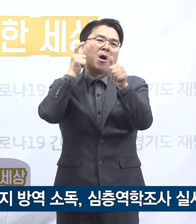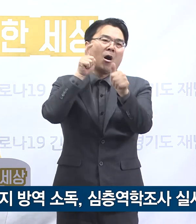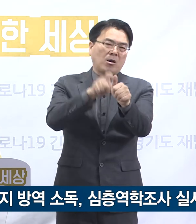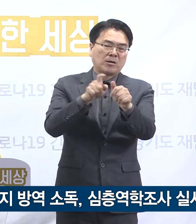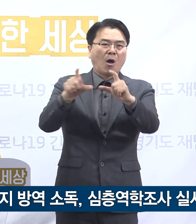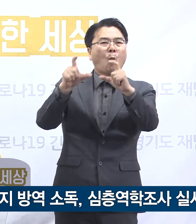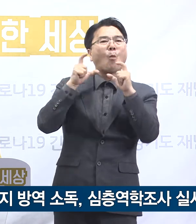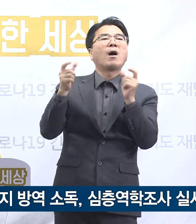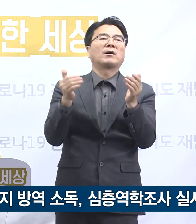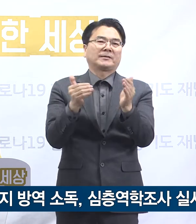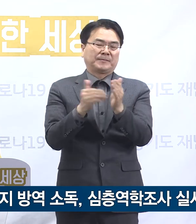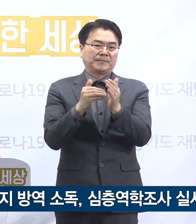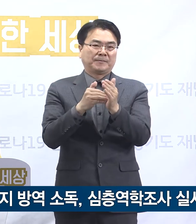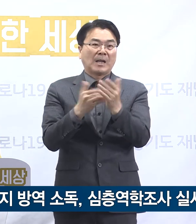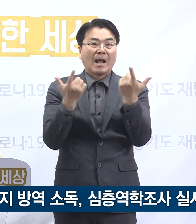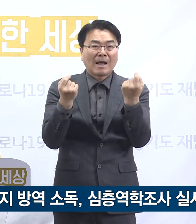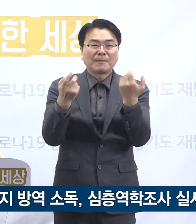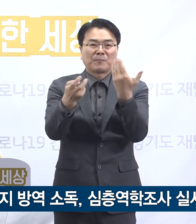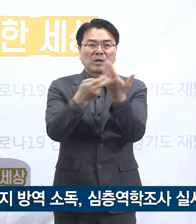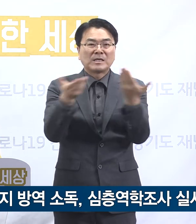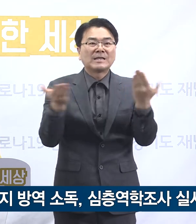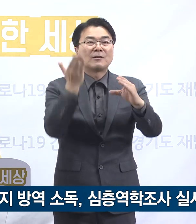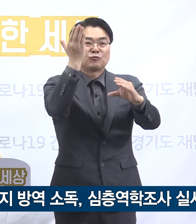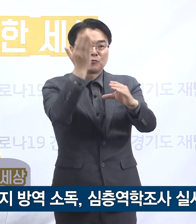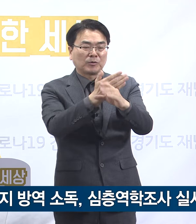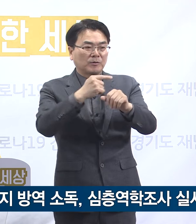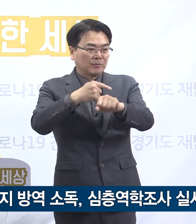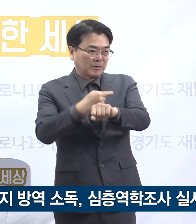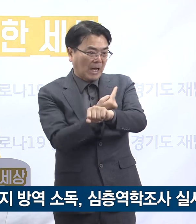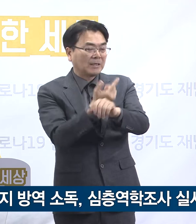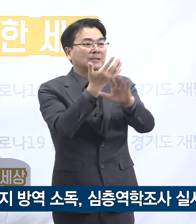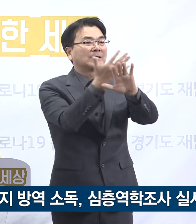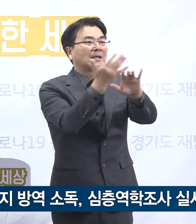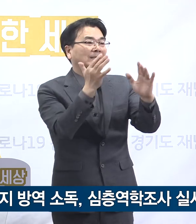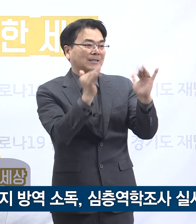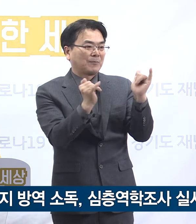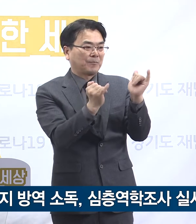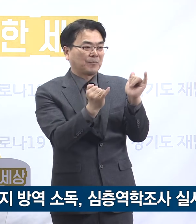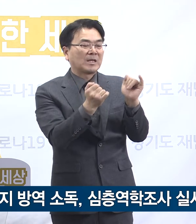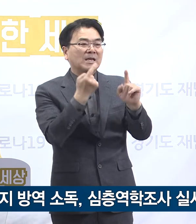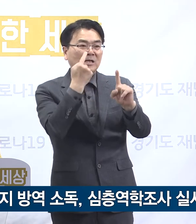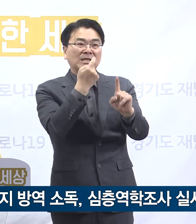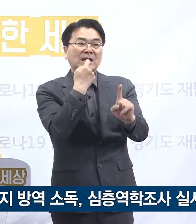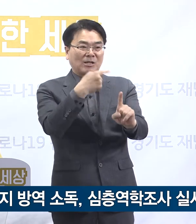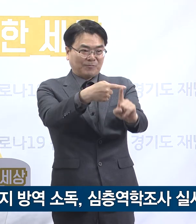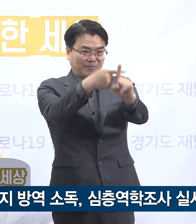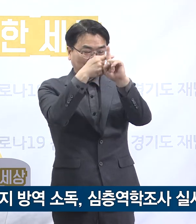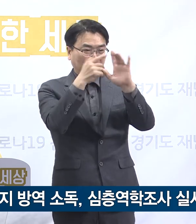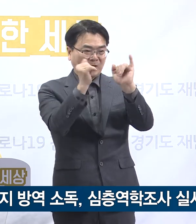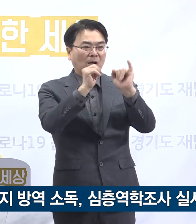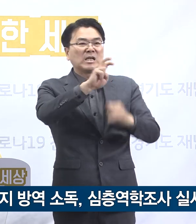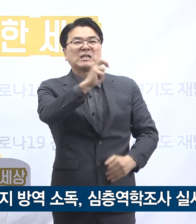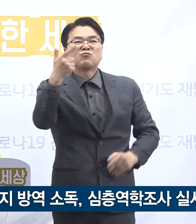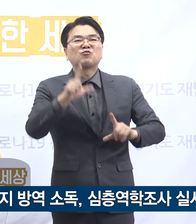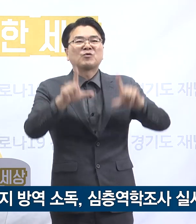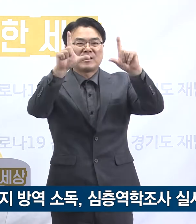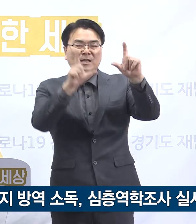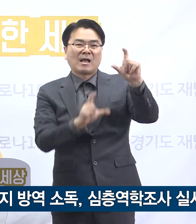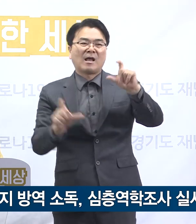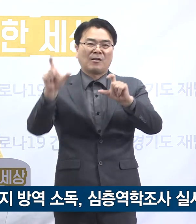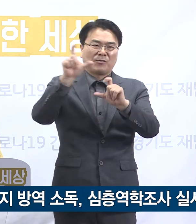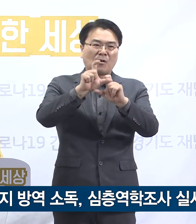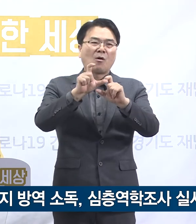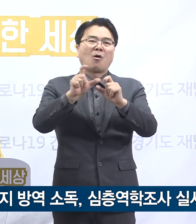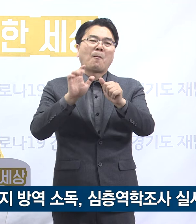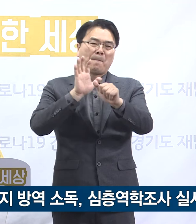이어서 같은 병원에서 근무하는 접촉자 간호사 1명이 26일 추가 확진을 받았습니다.